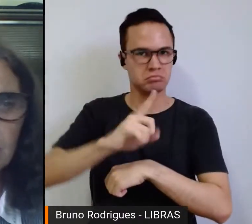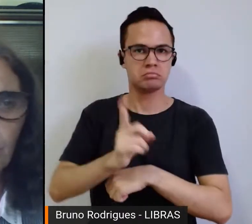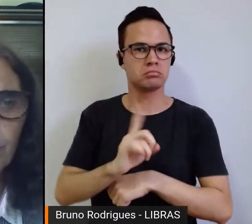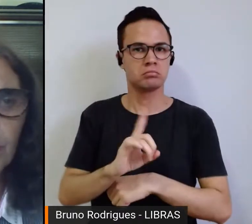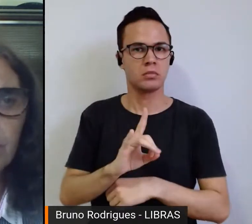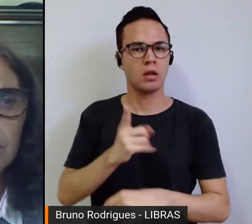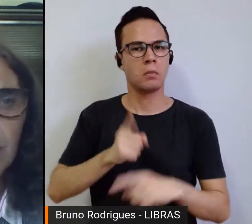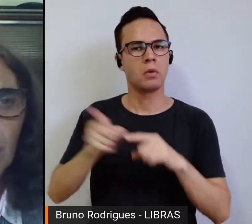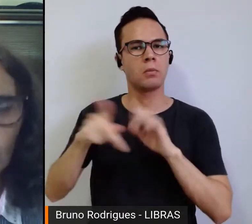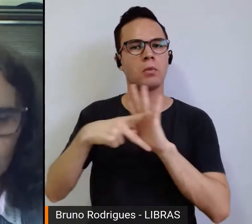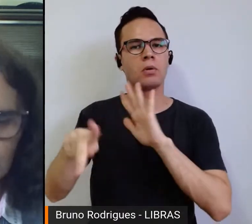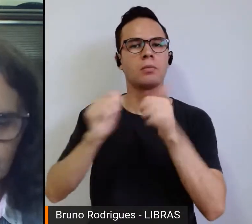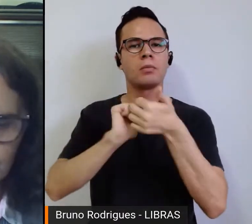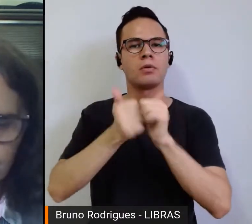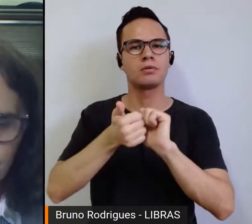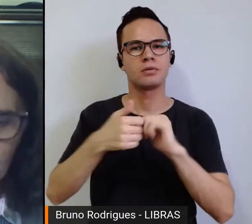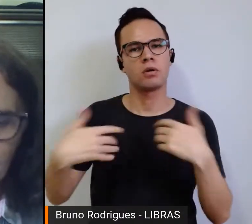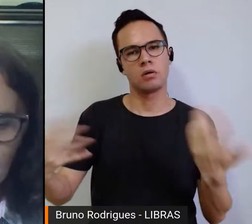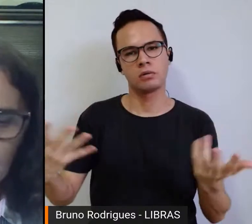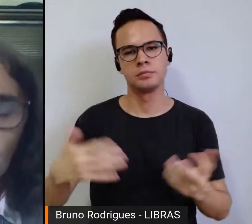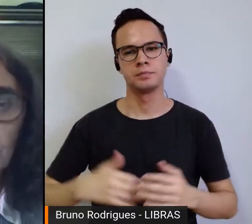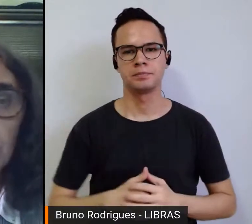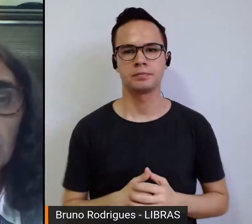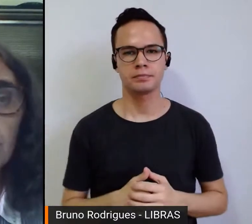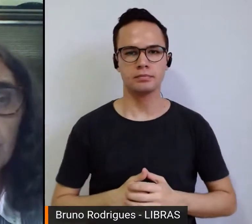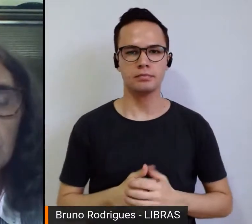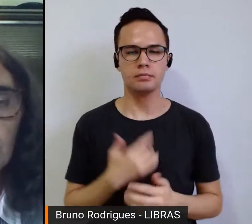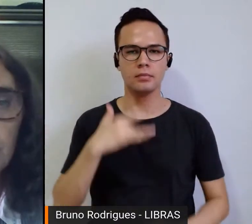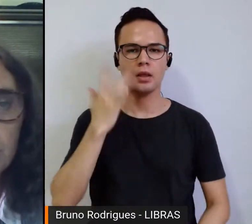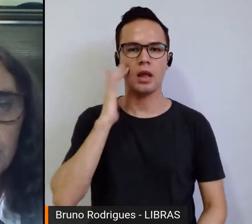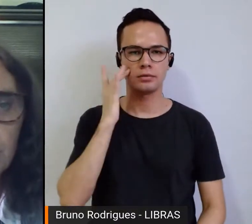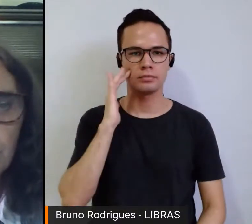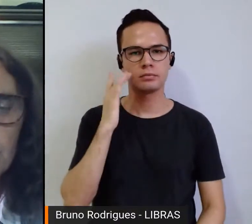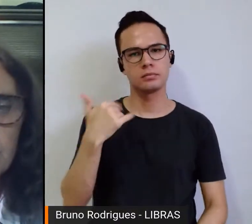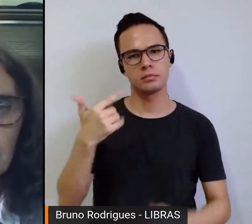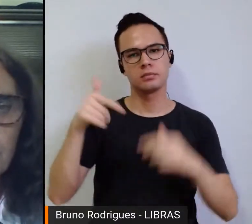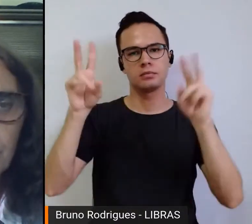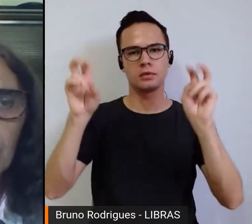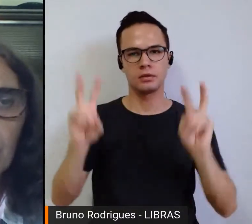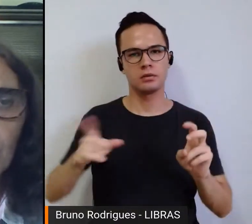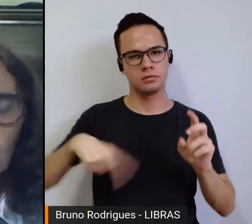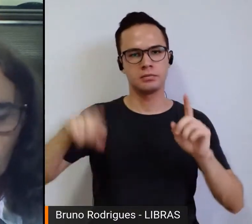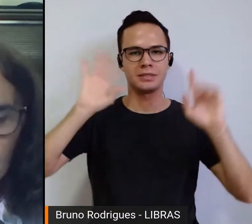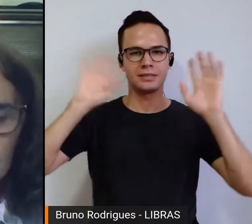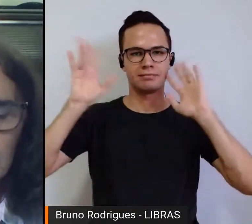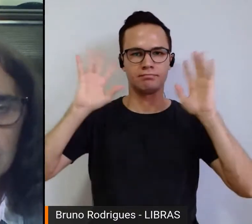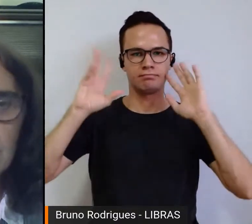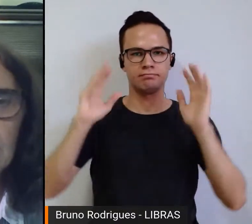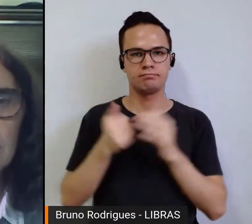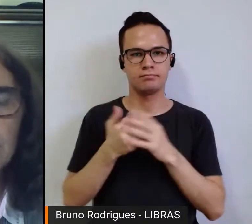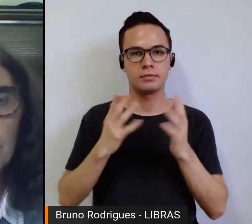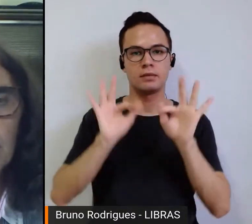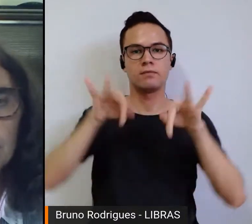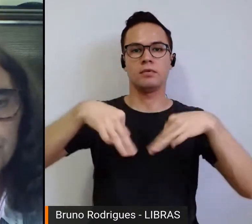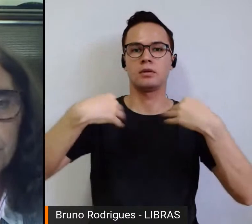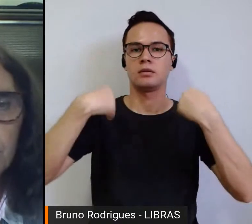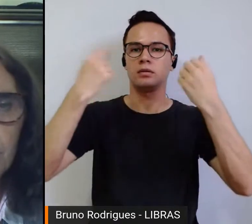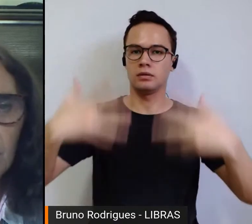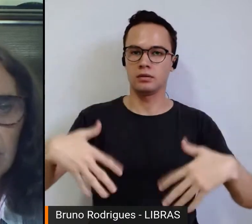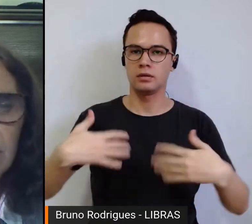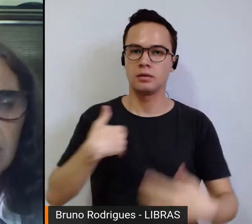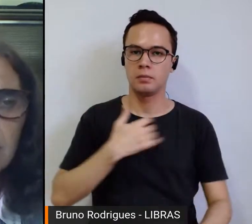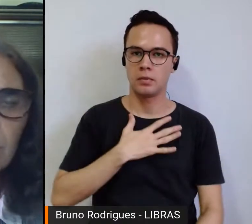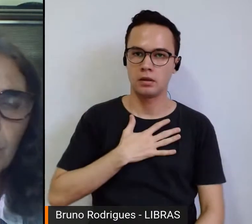modalidades esportivas, ou seja, eu acho que são temas para a gente pensar. por fim, queria dizer que essa minha